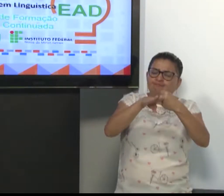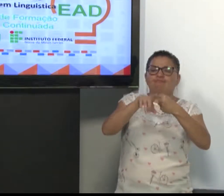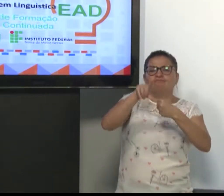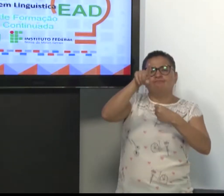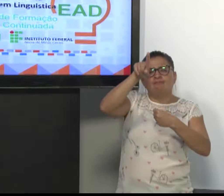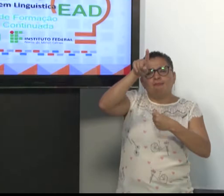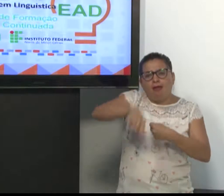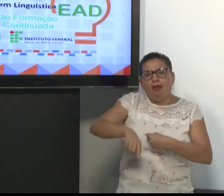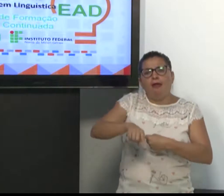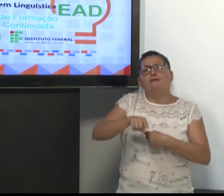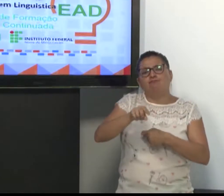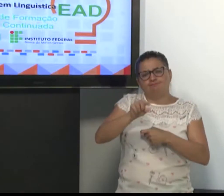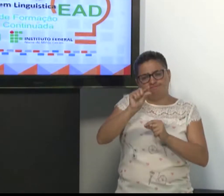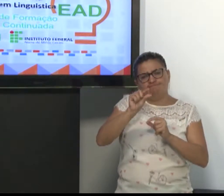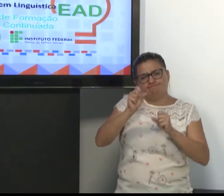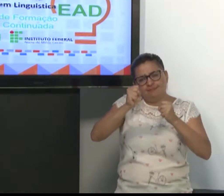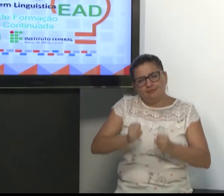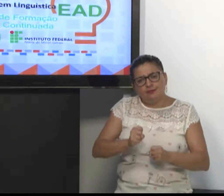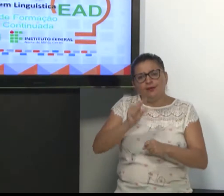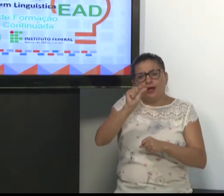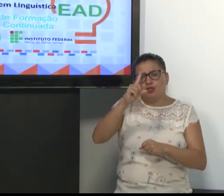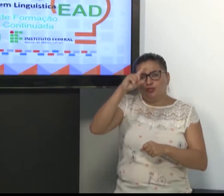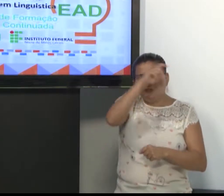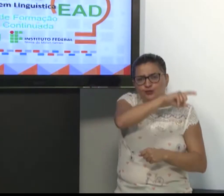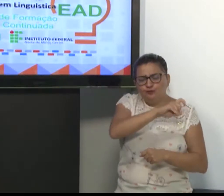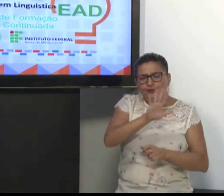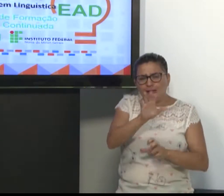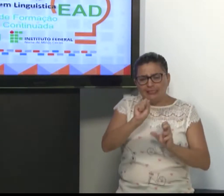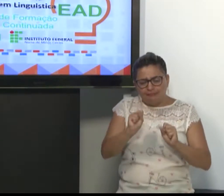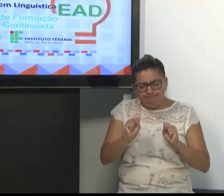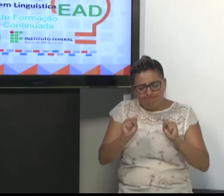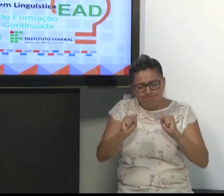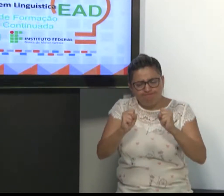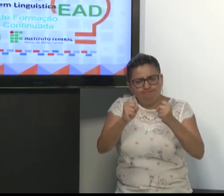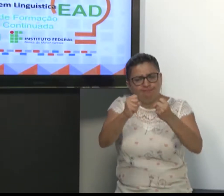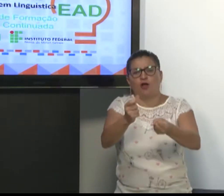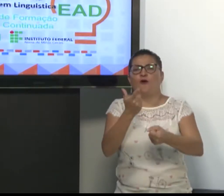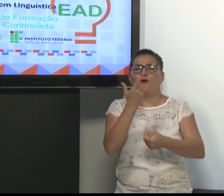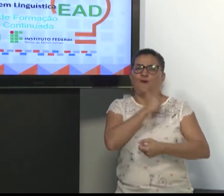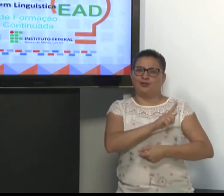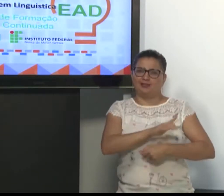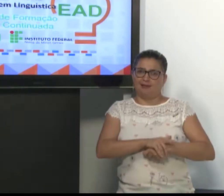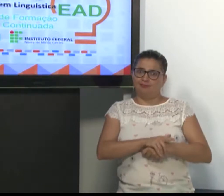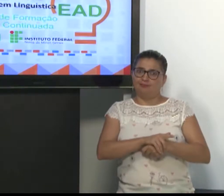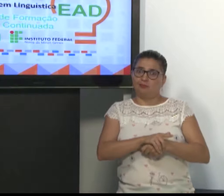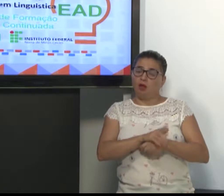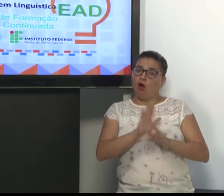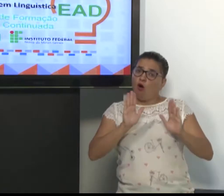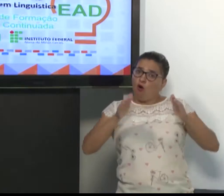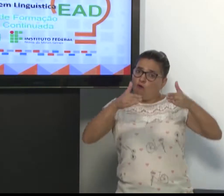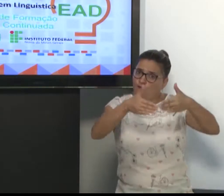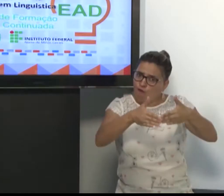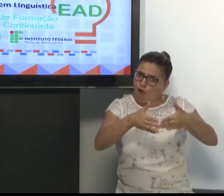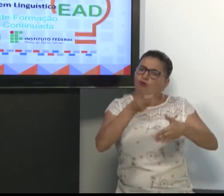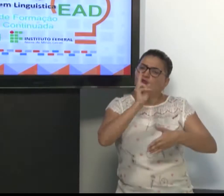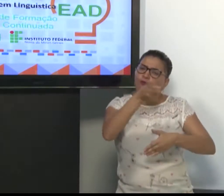Então, esse é o curso intermediário. É um pouquinho mais difícil, mas vocês são capazes, vocês